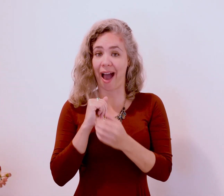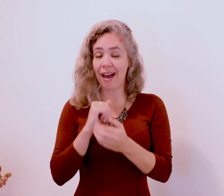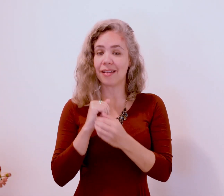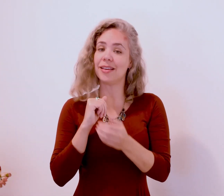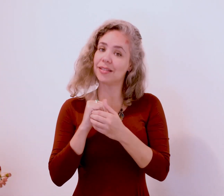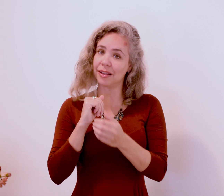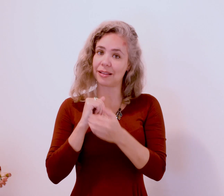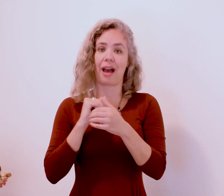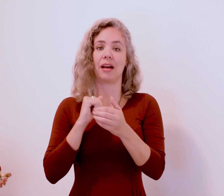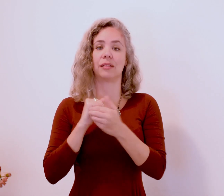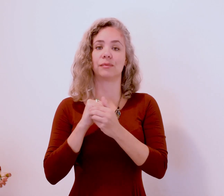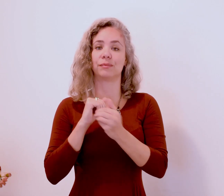e perdoar.